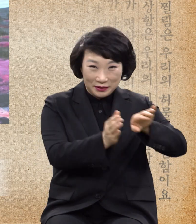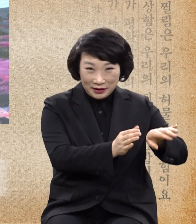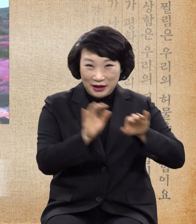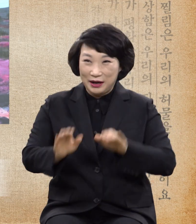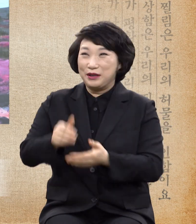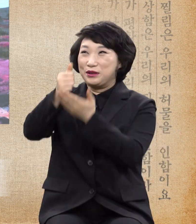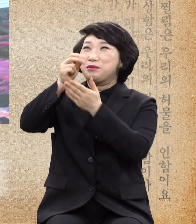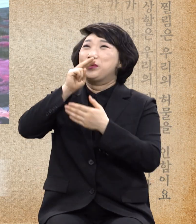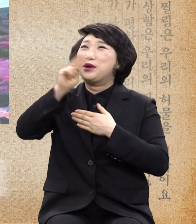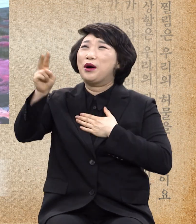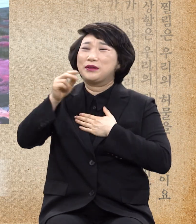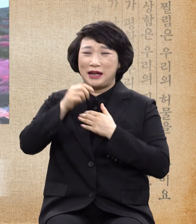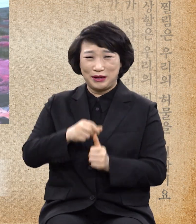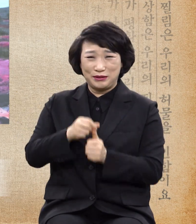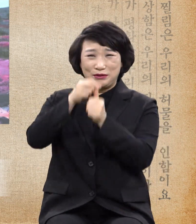나를 살려주세요 네